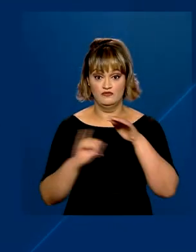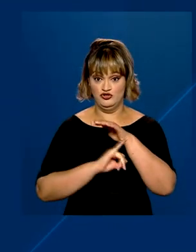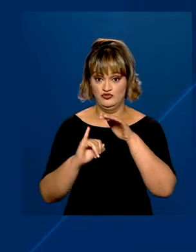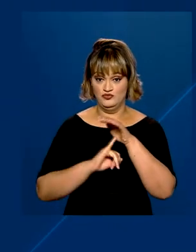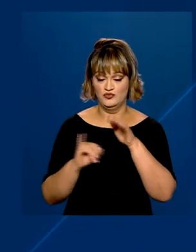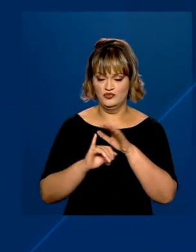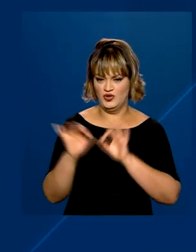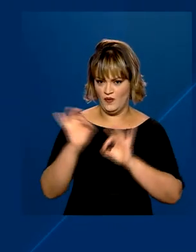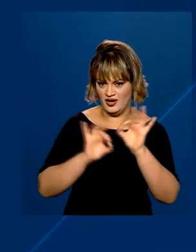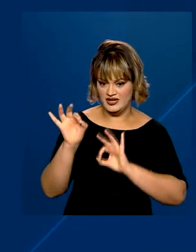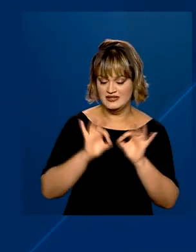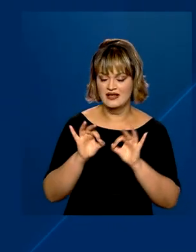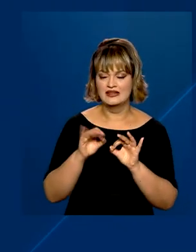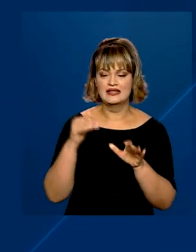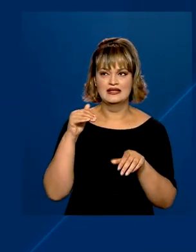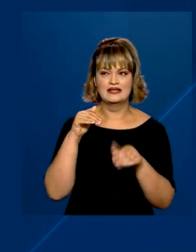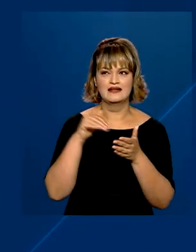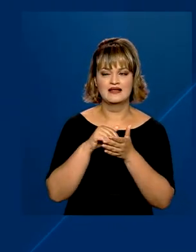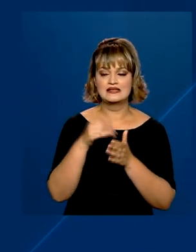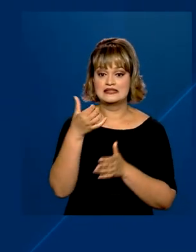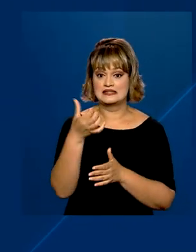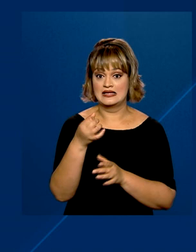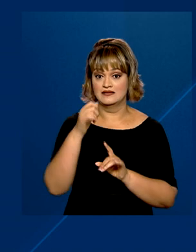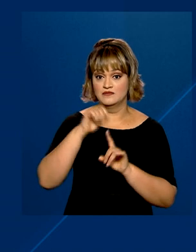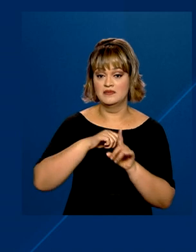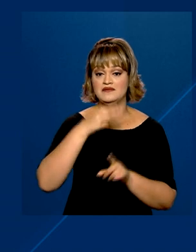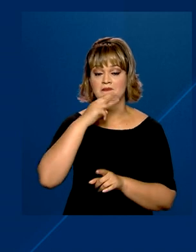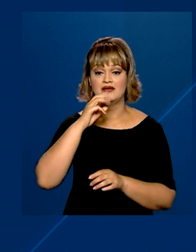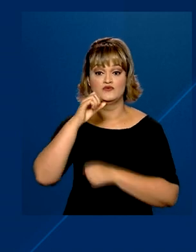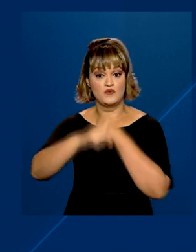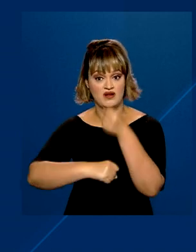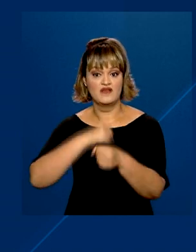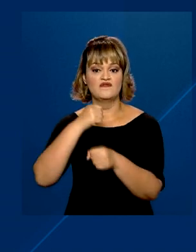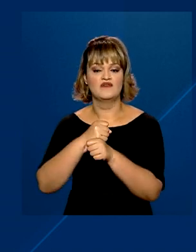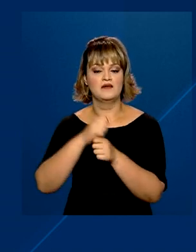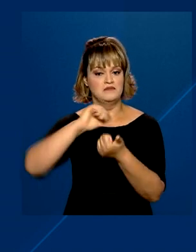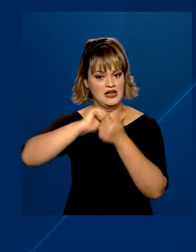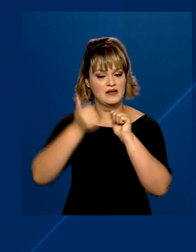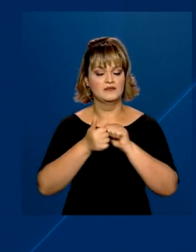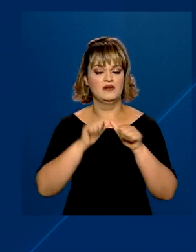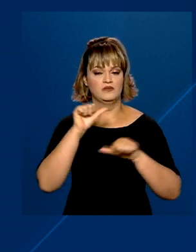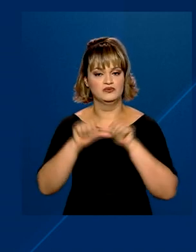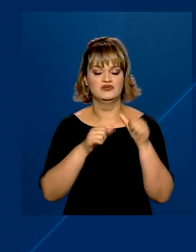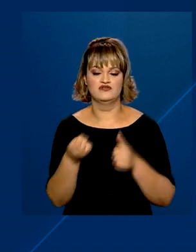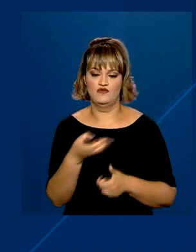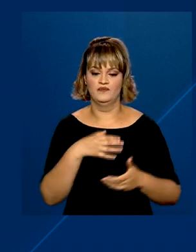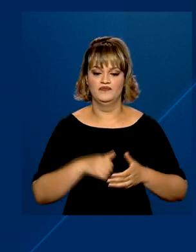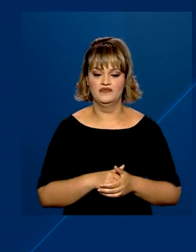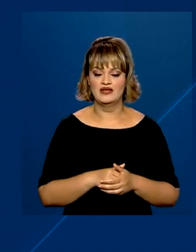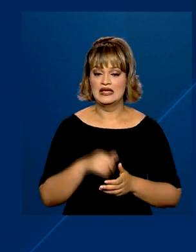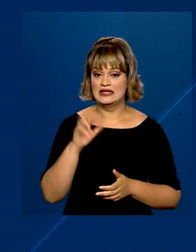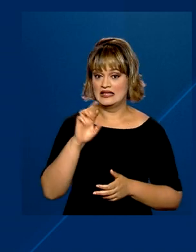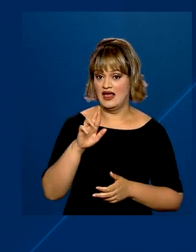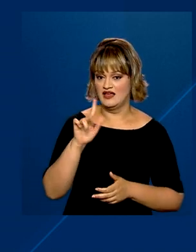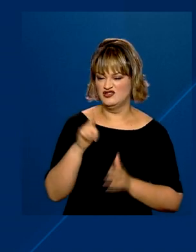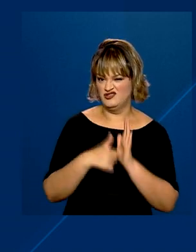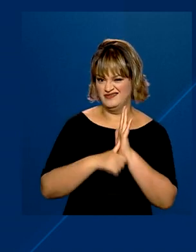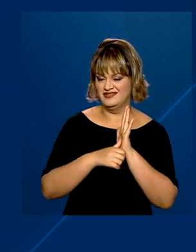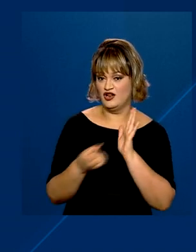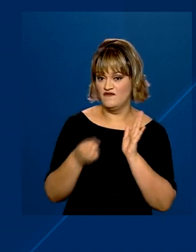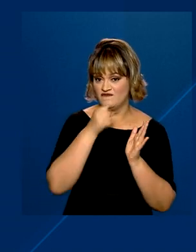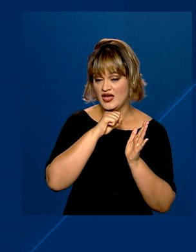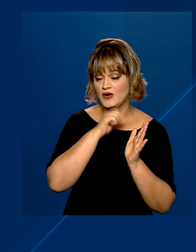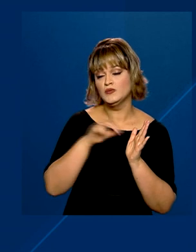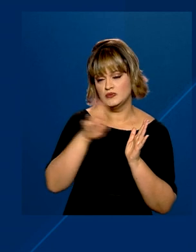identificação têm até 6 de março do ano que vem para se adequarem à mudança. Quem tem o RG antigo poderá